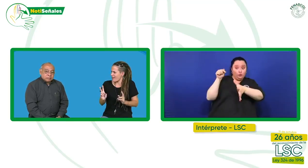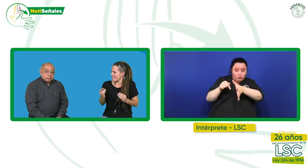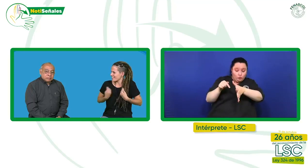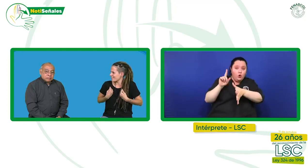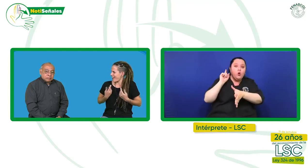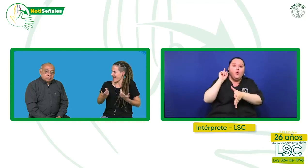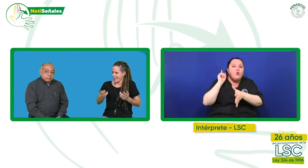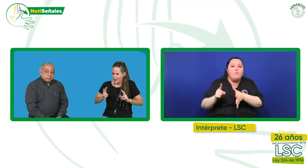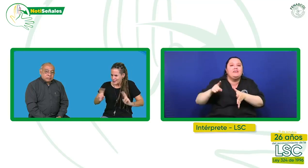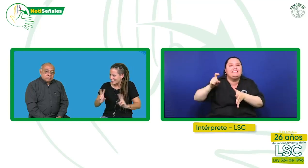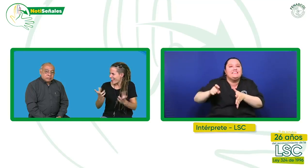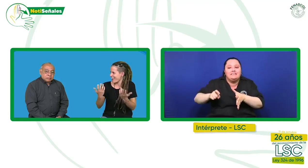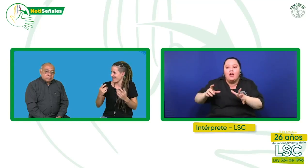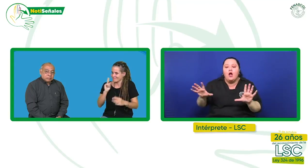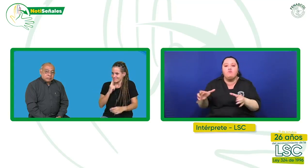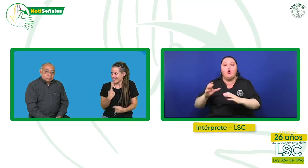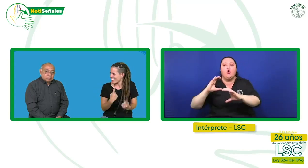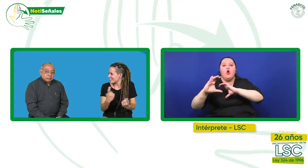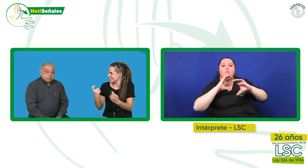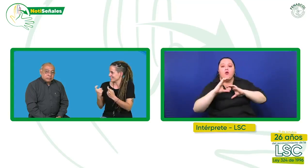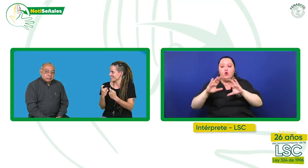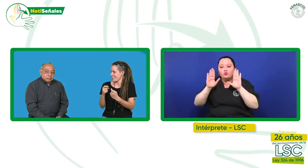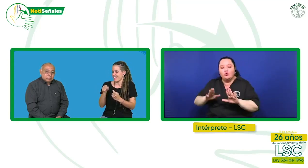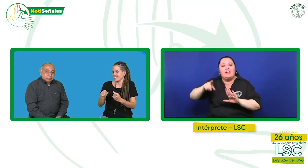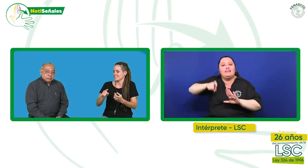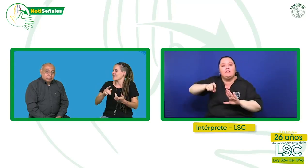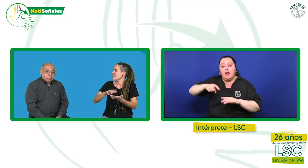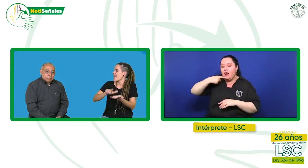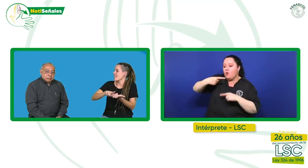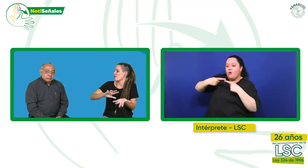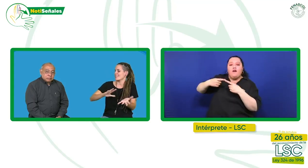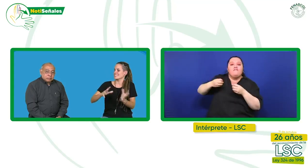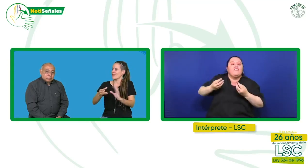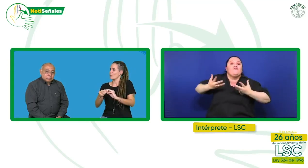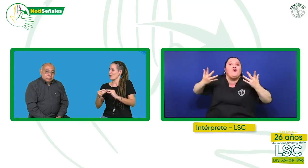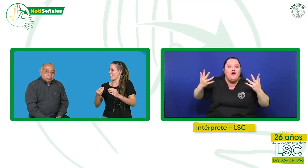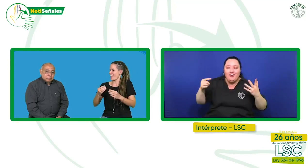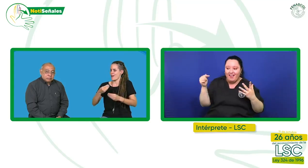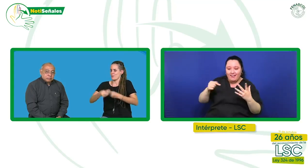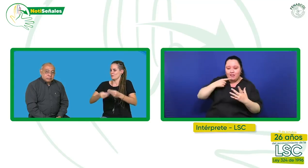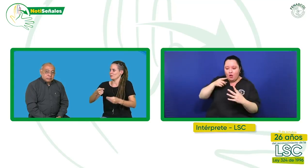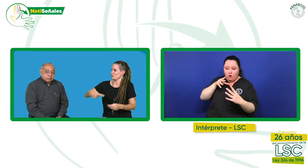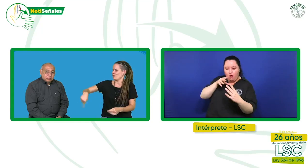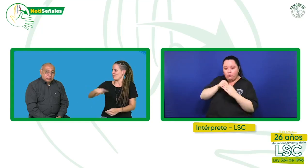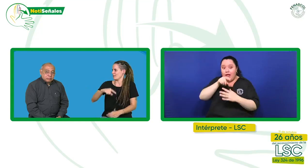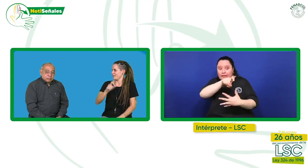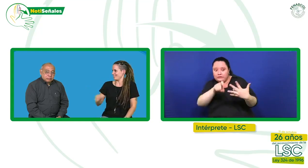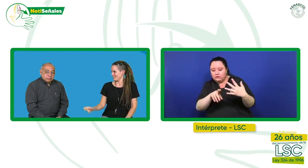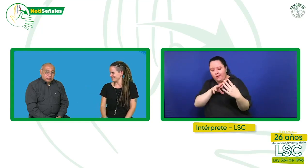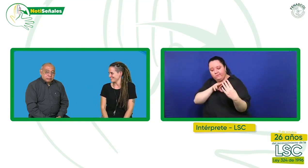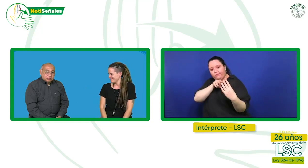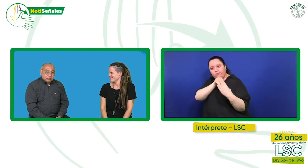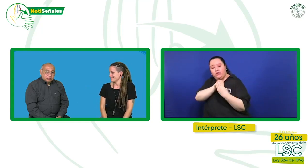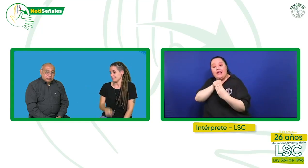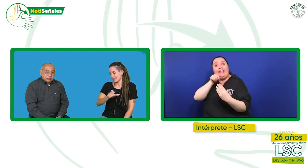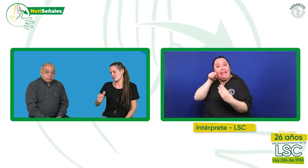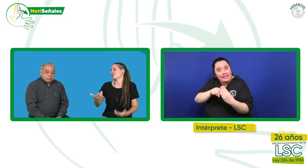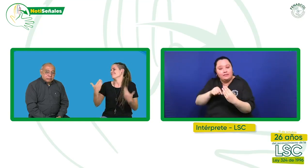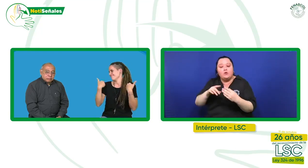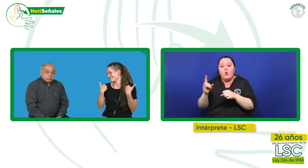necesidades comunicativas. La lengua es algo vivo, la lengua se tiene que adaptar a las necesidades y al uso que hacen de ella las